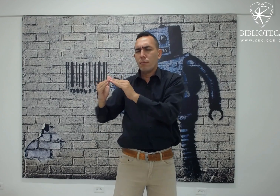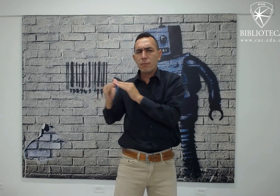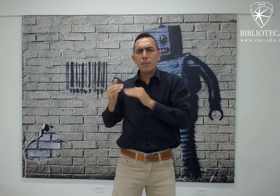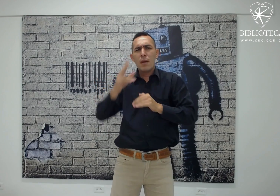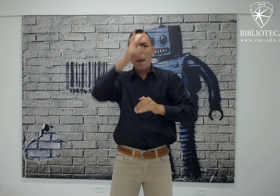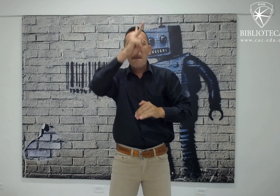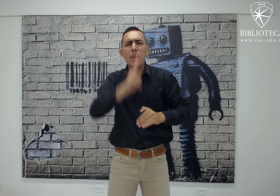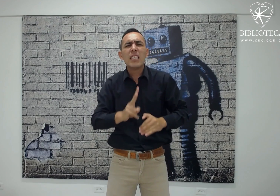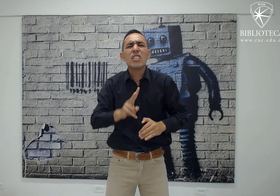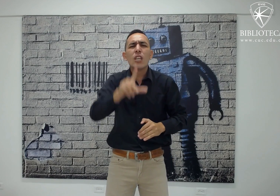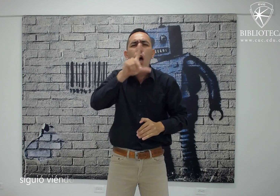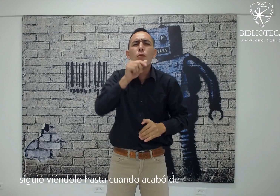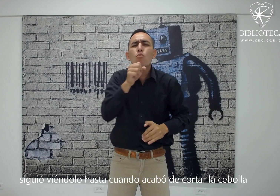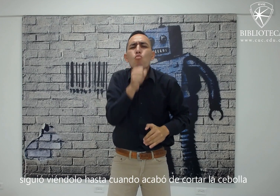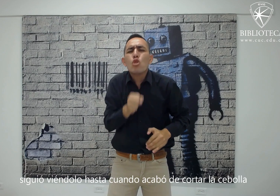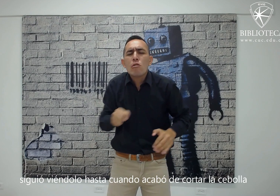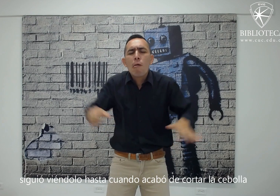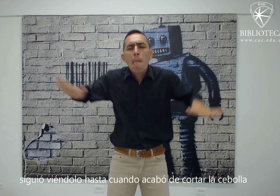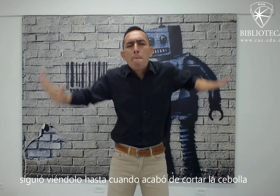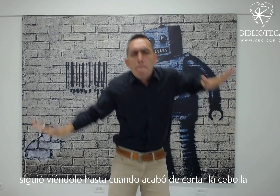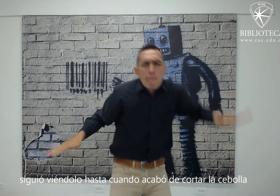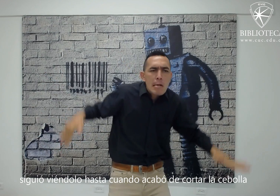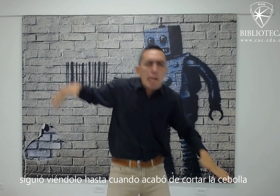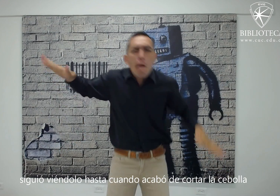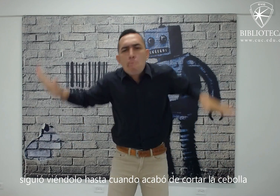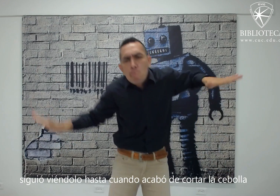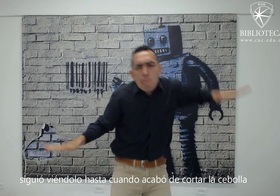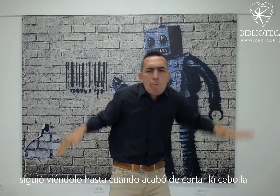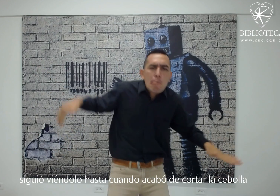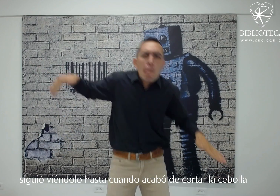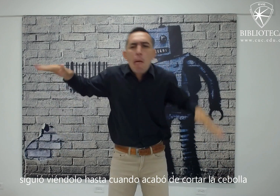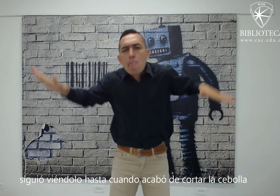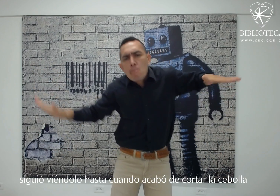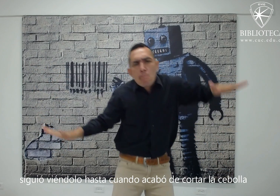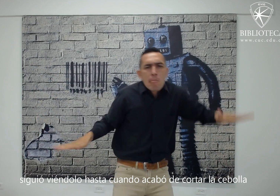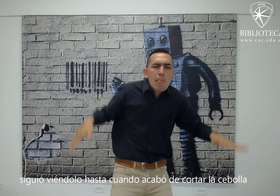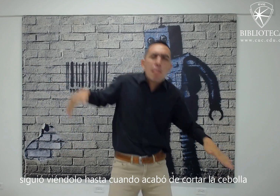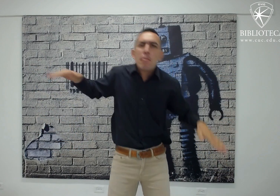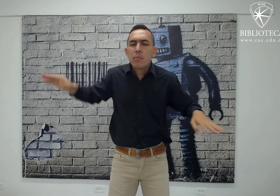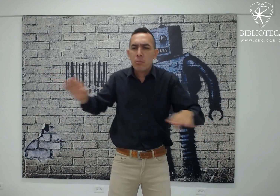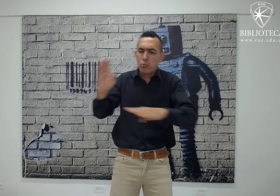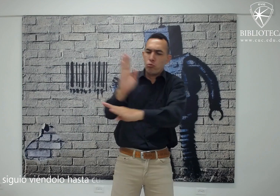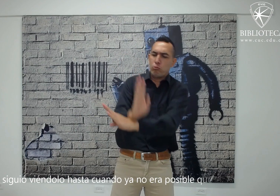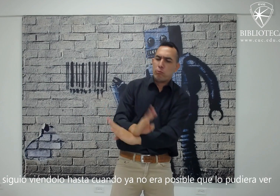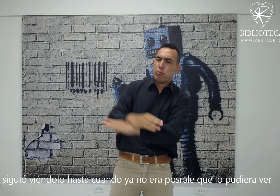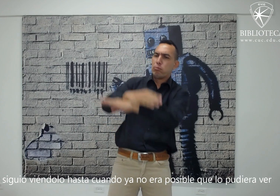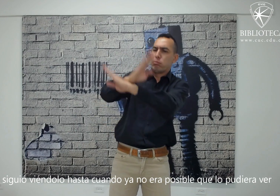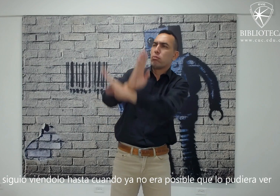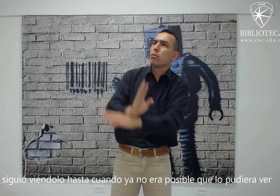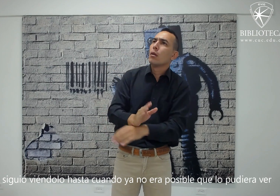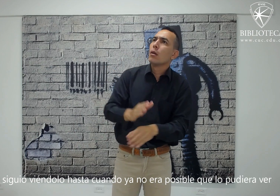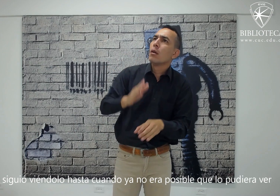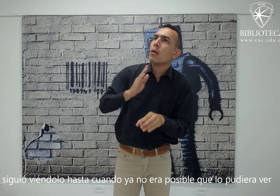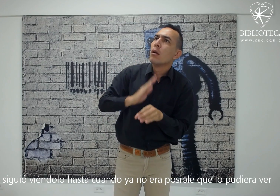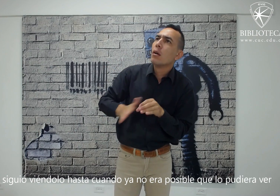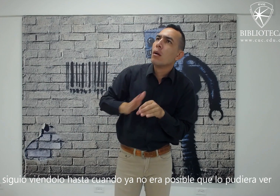siguió viéndolo hasta cuando acabó de cortar la cebolla y siguió viéndolo hasta cuando ya